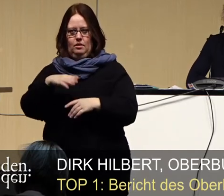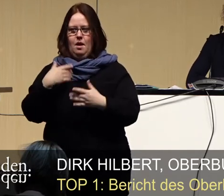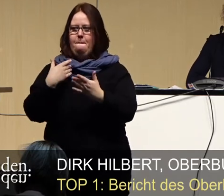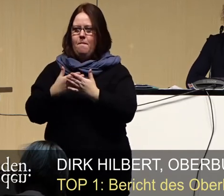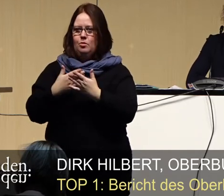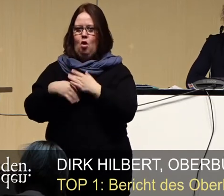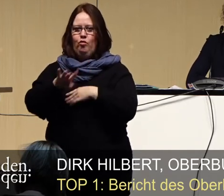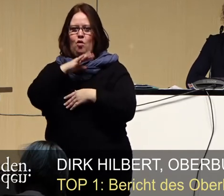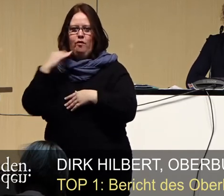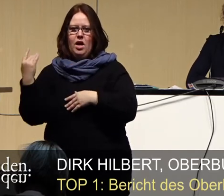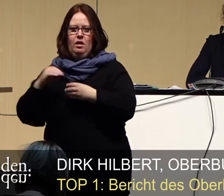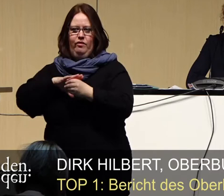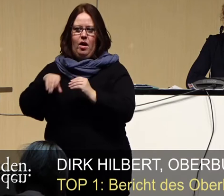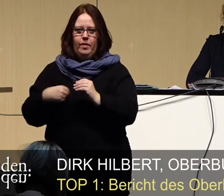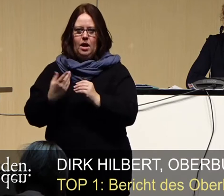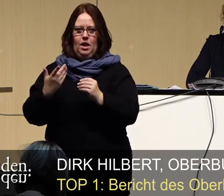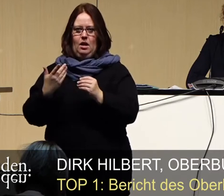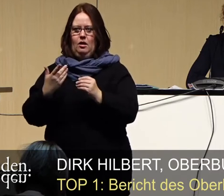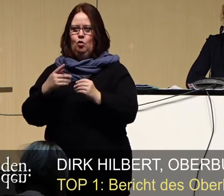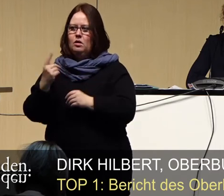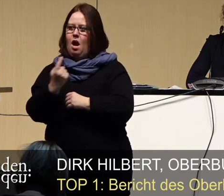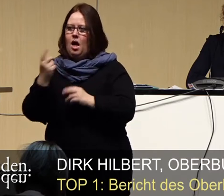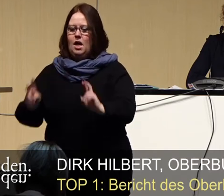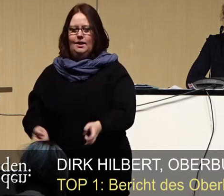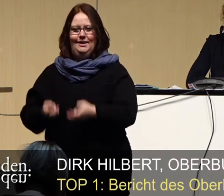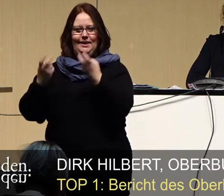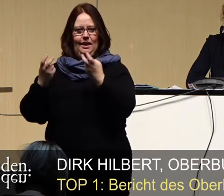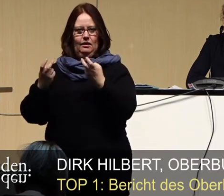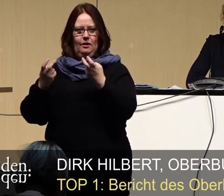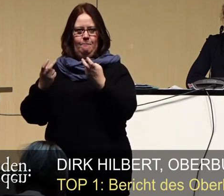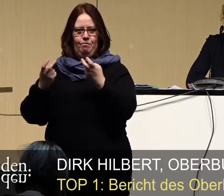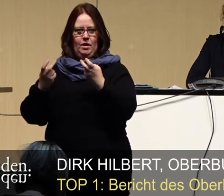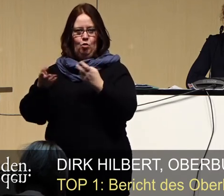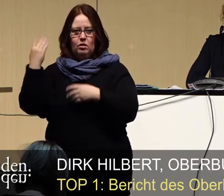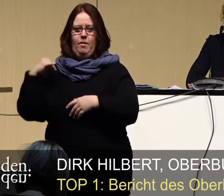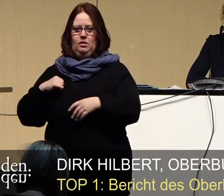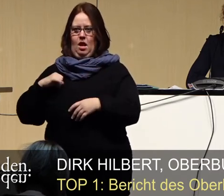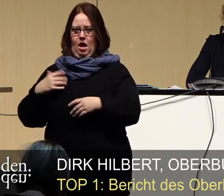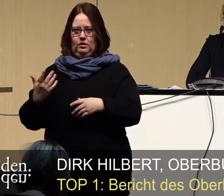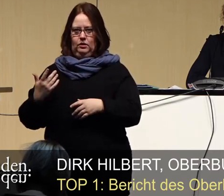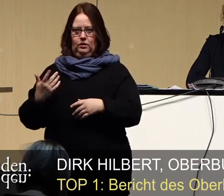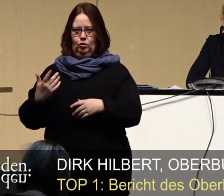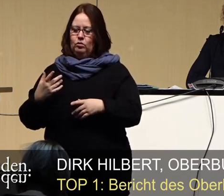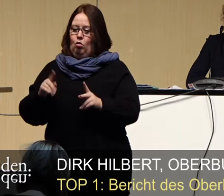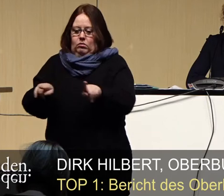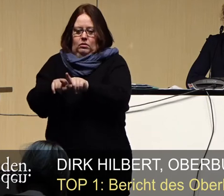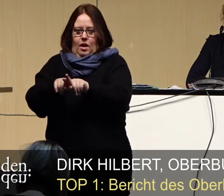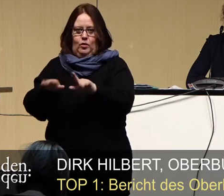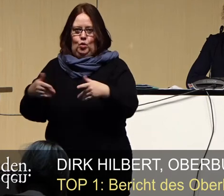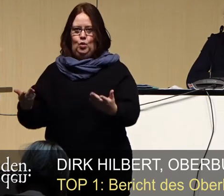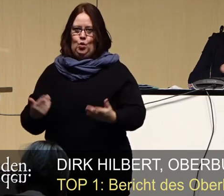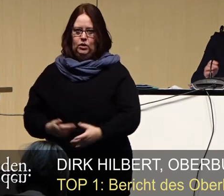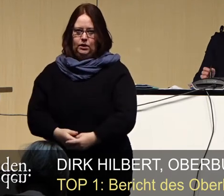für die vielen Familien und Alleinerziehende, die eine große Last getragen haben und immer noch tragen.